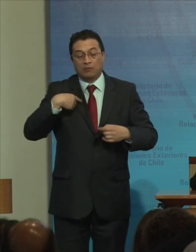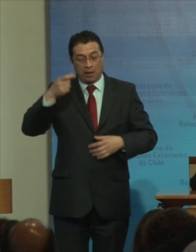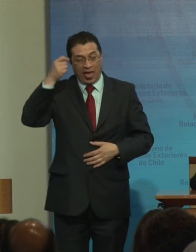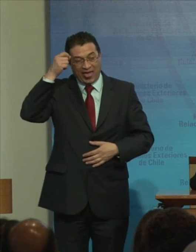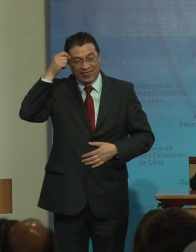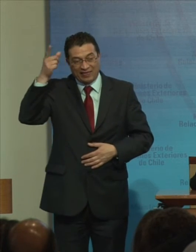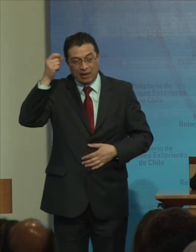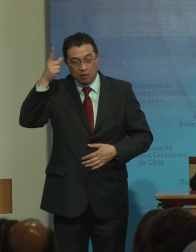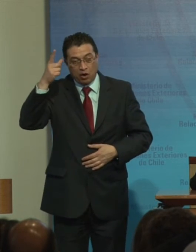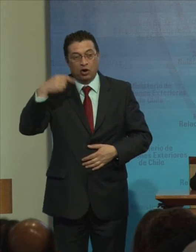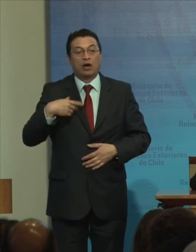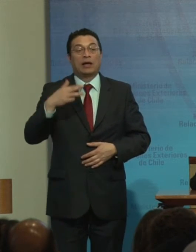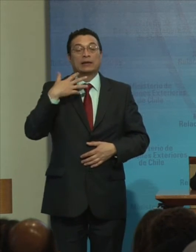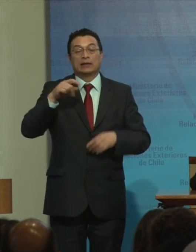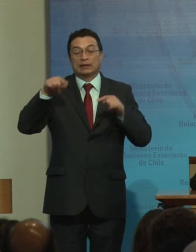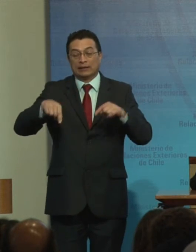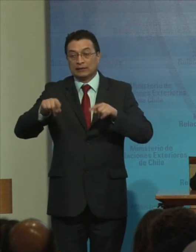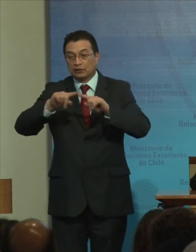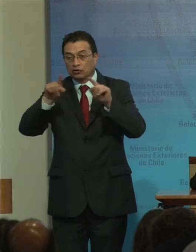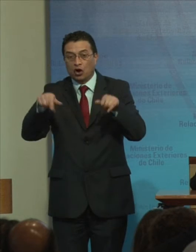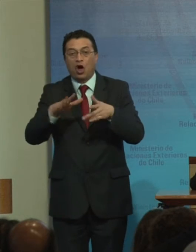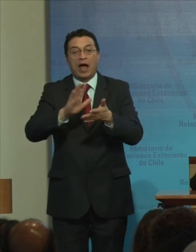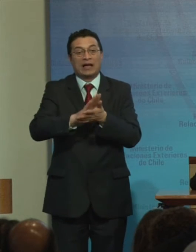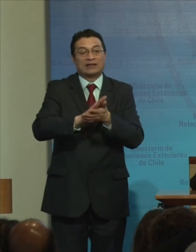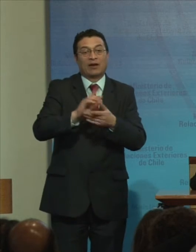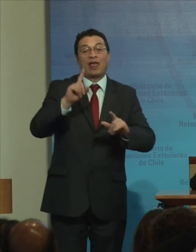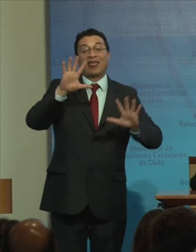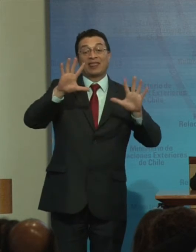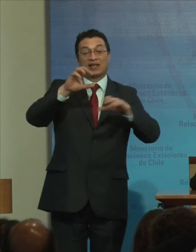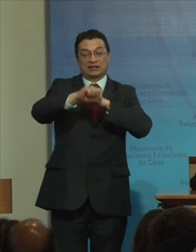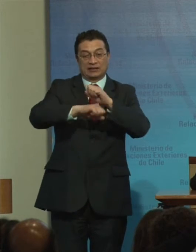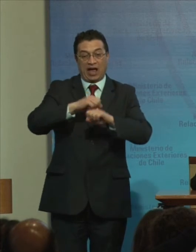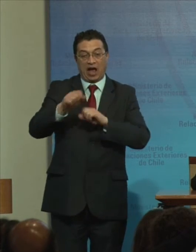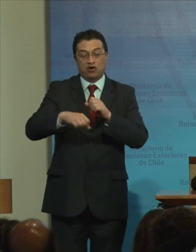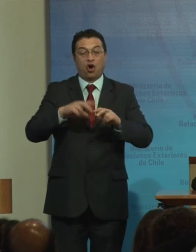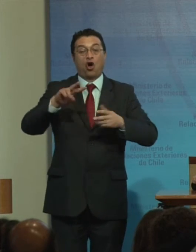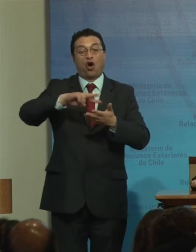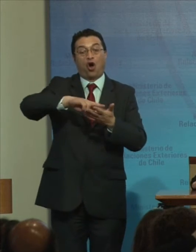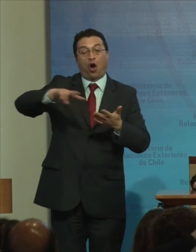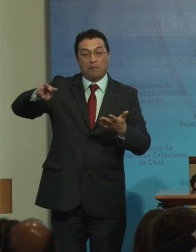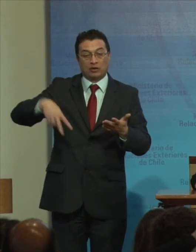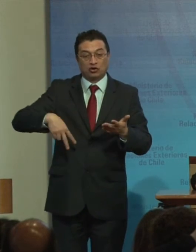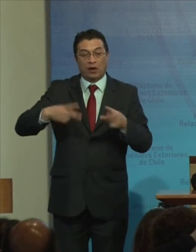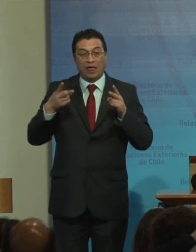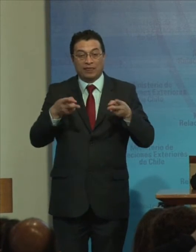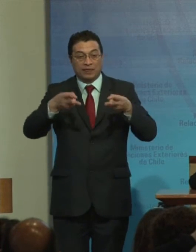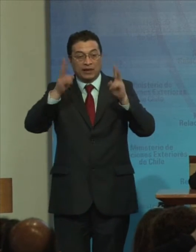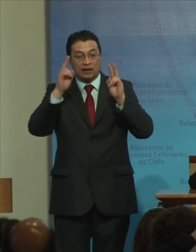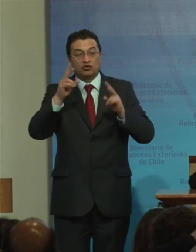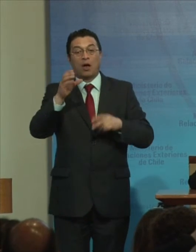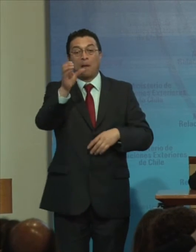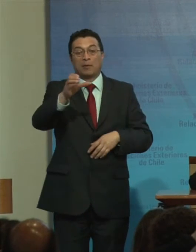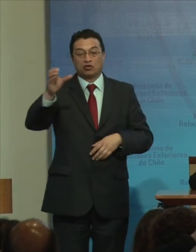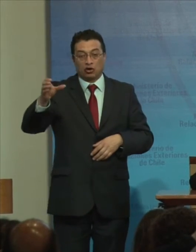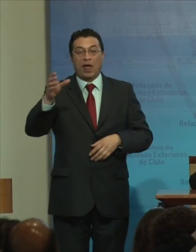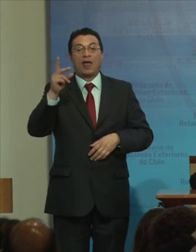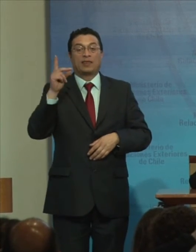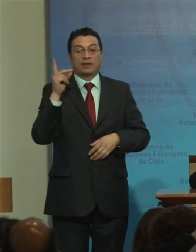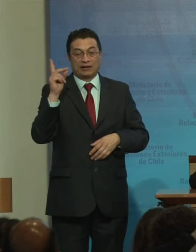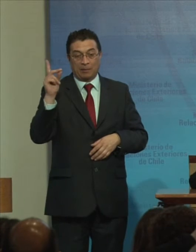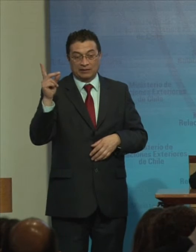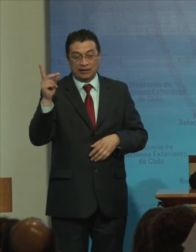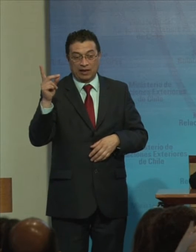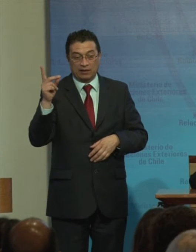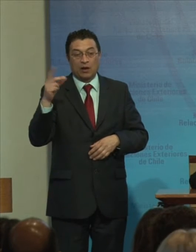Que este marco De celebración De los primeros Diez años De la Convención Sobre los derechos De la persona Con discapacidad